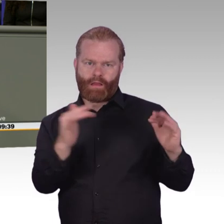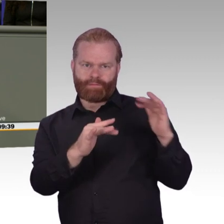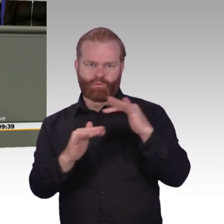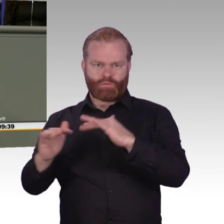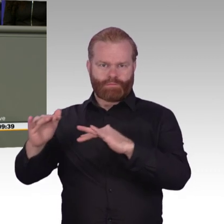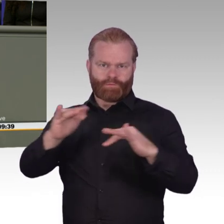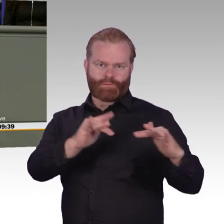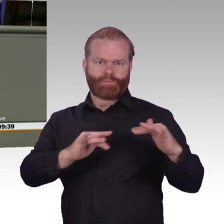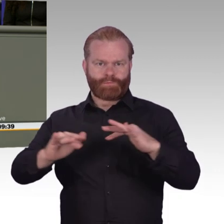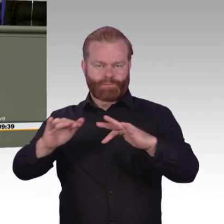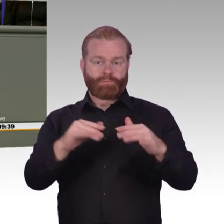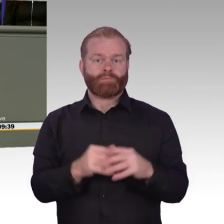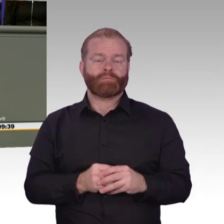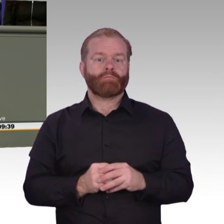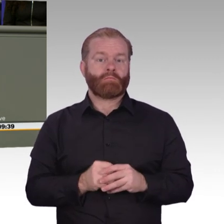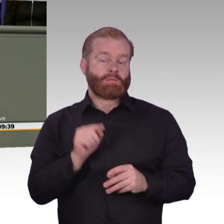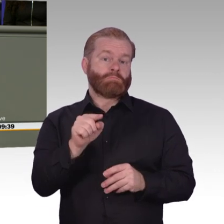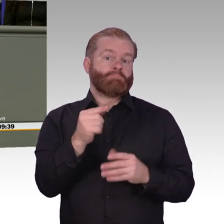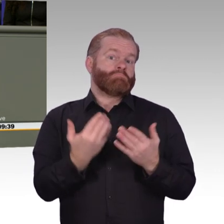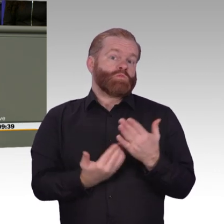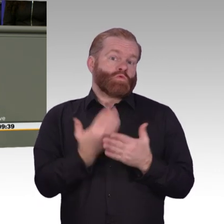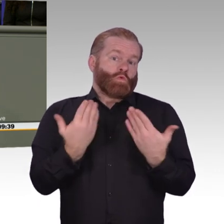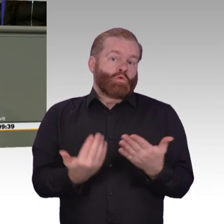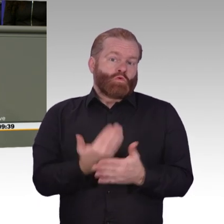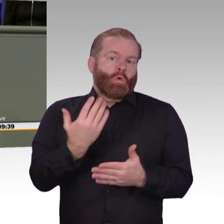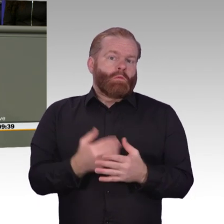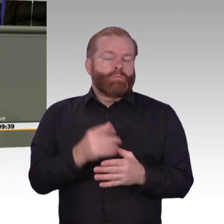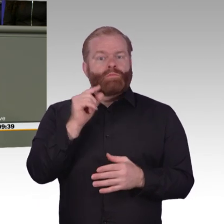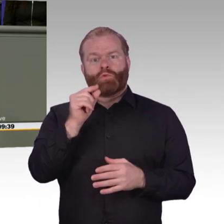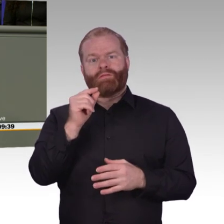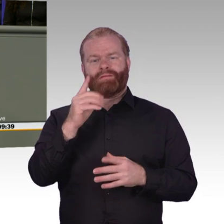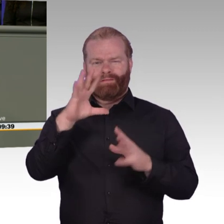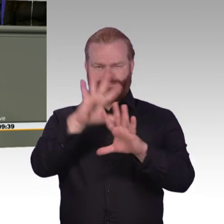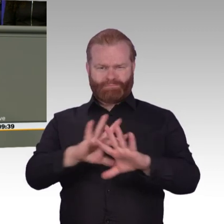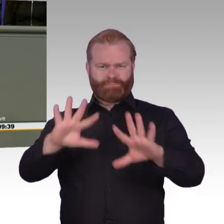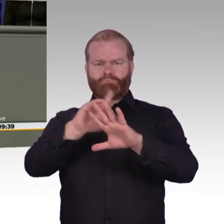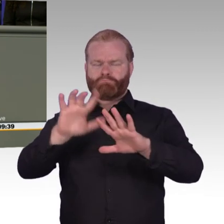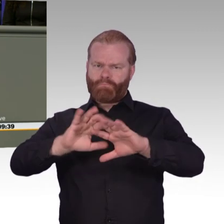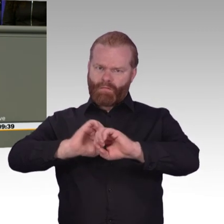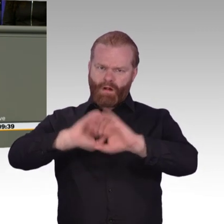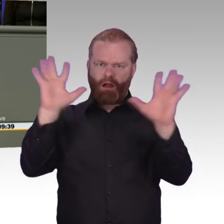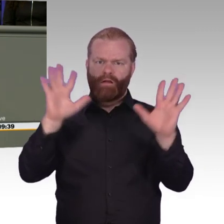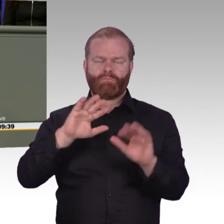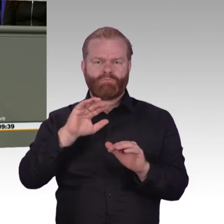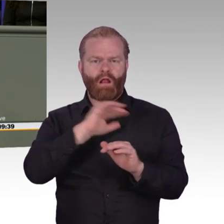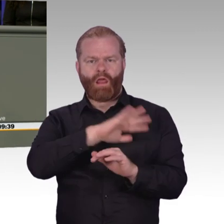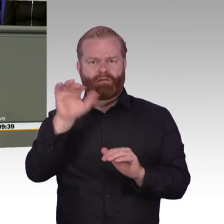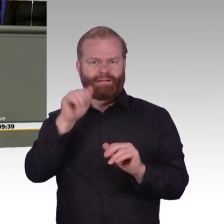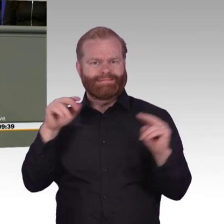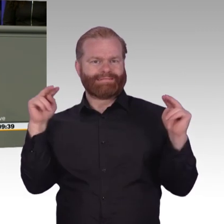dass wir nicht mehr in Silos denken, nicht mehr in Ressorts denken, sondern vernetzt denken, Projekte gemeinsam angehen, Sachen teilen und